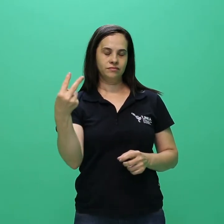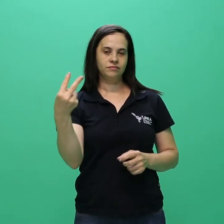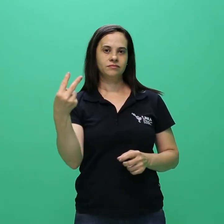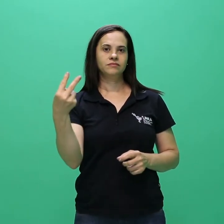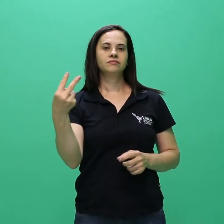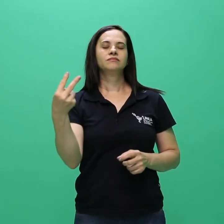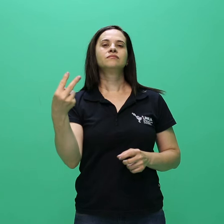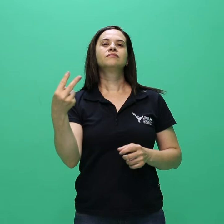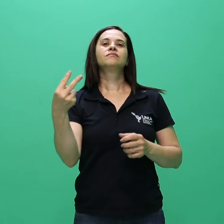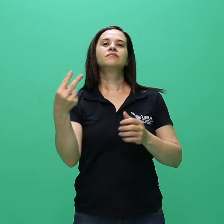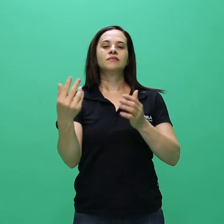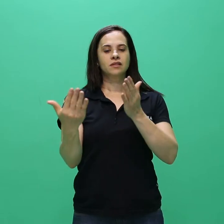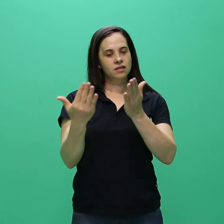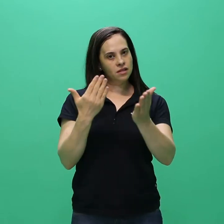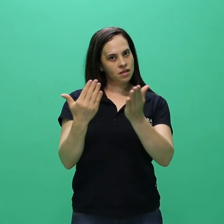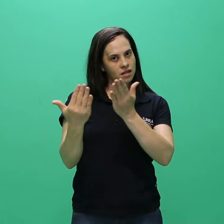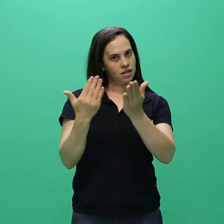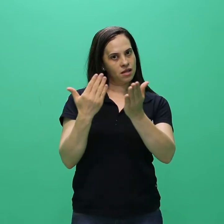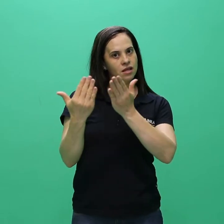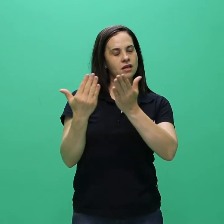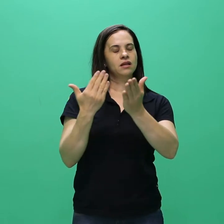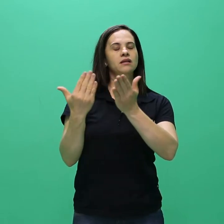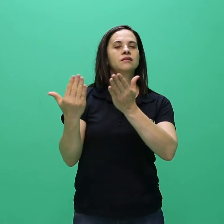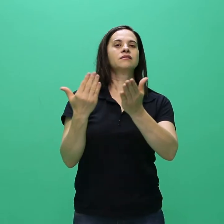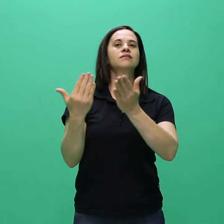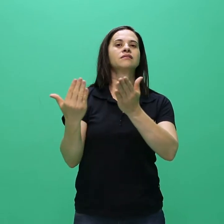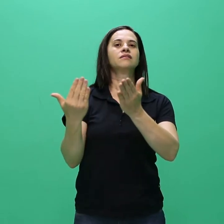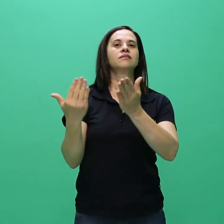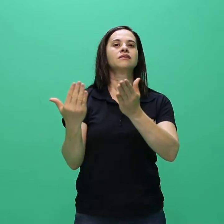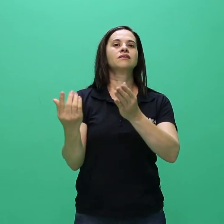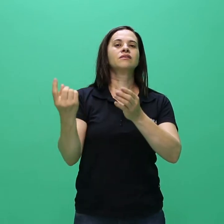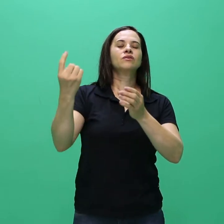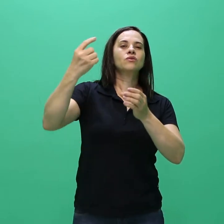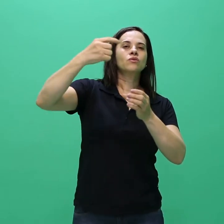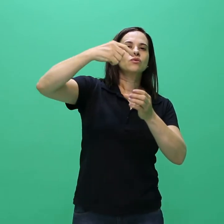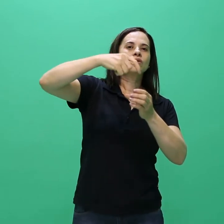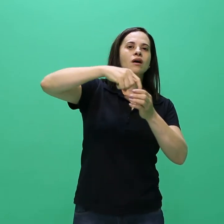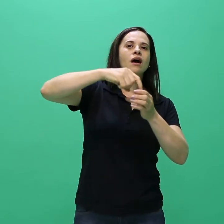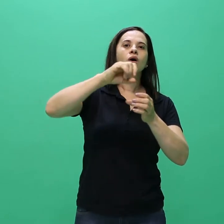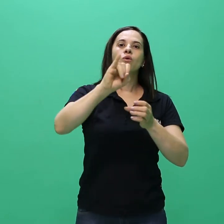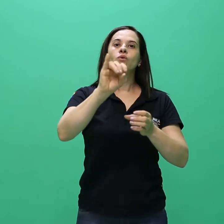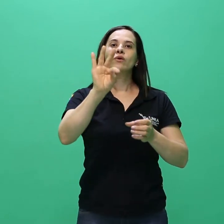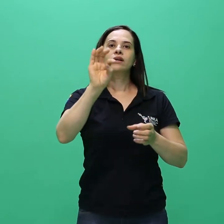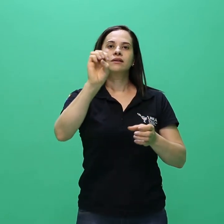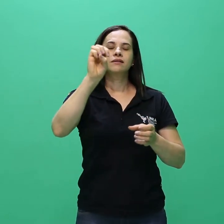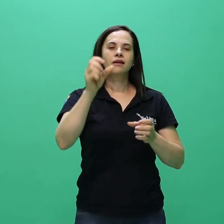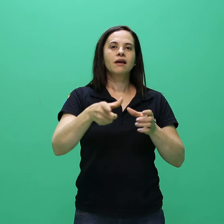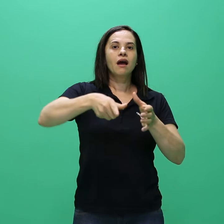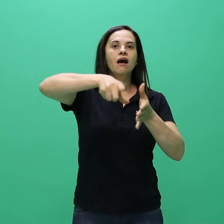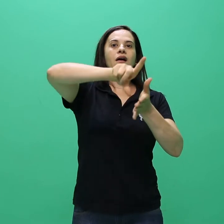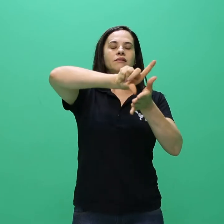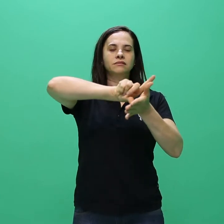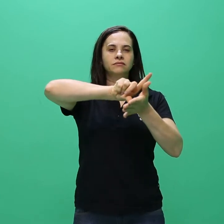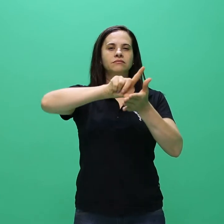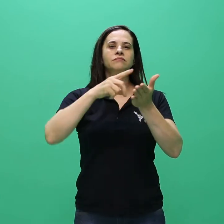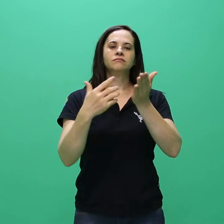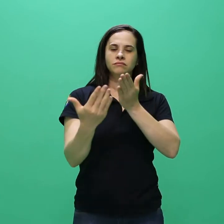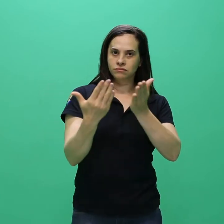A análise referente ao item supracitado será realizada pela pró